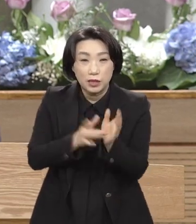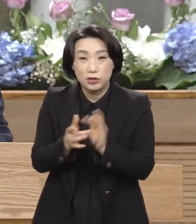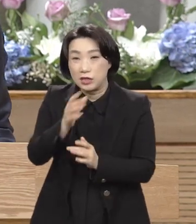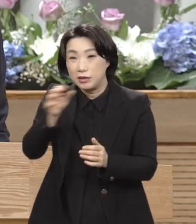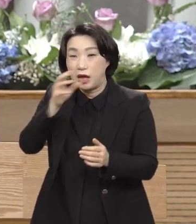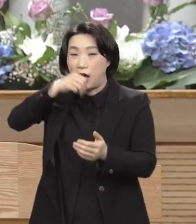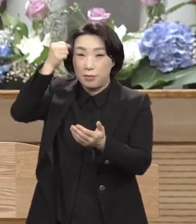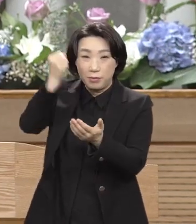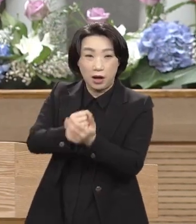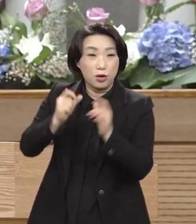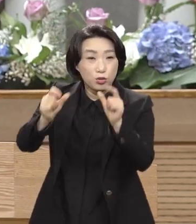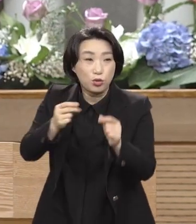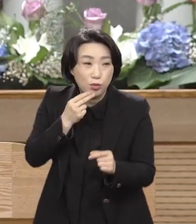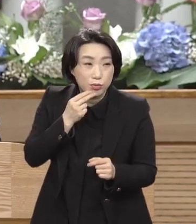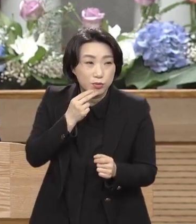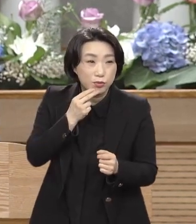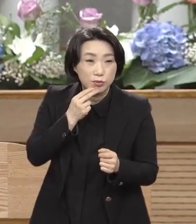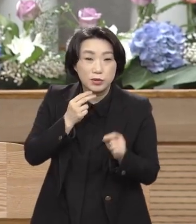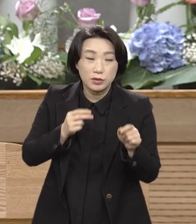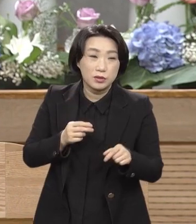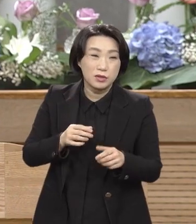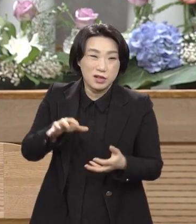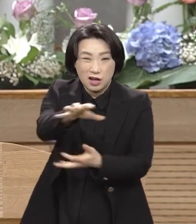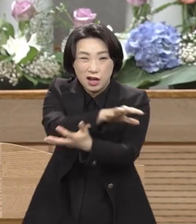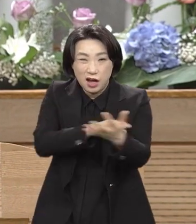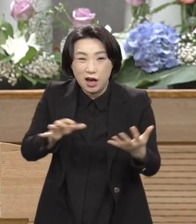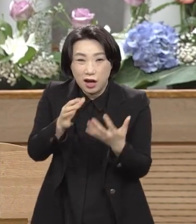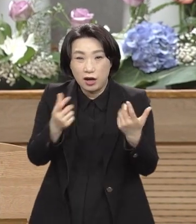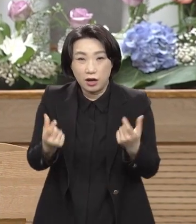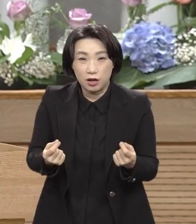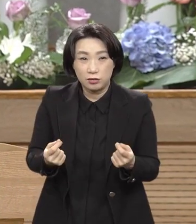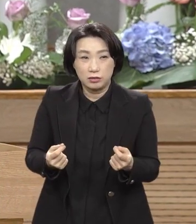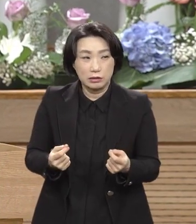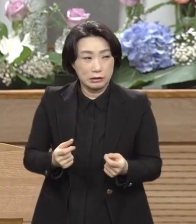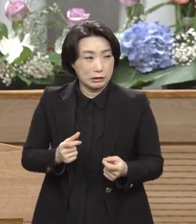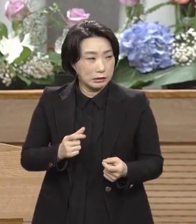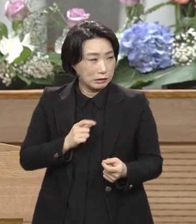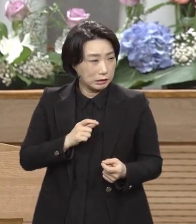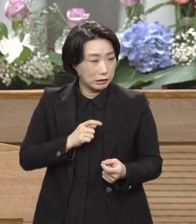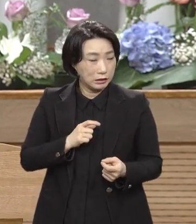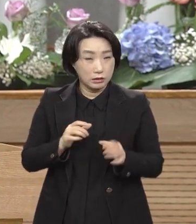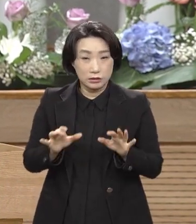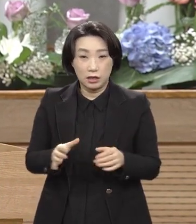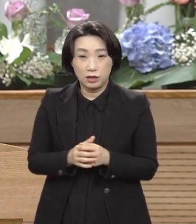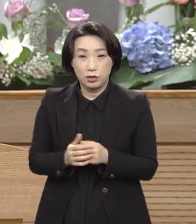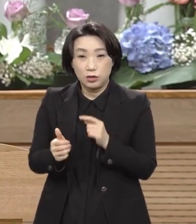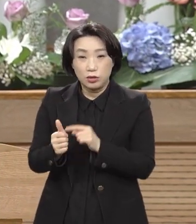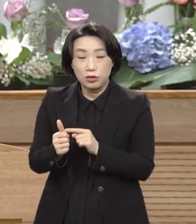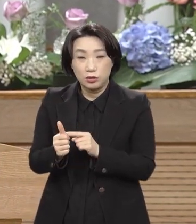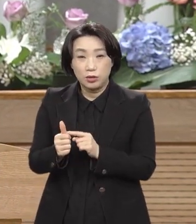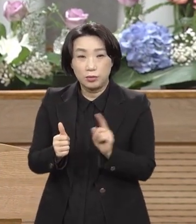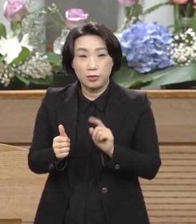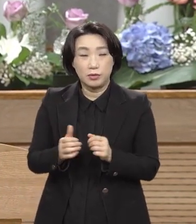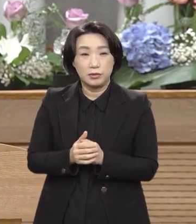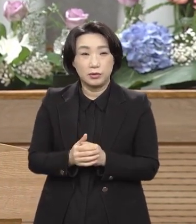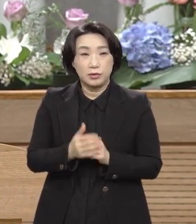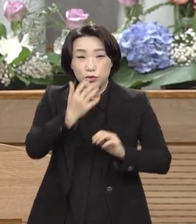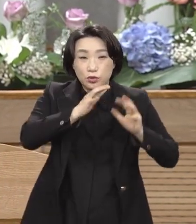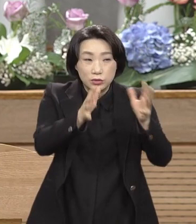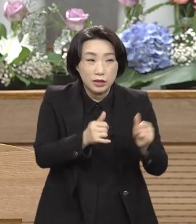하지 않으면 법정이 뒤집어질 것 같아. 빌라도 총독이라도 유대인들이 일어난